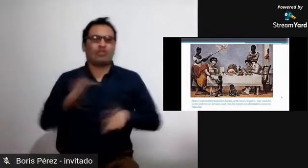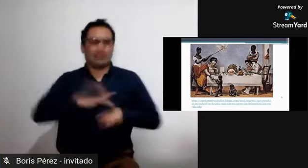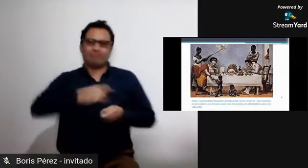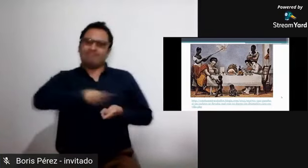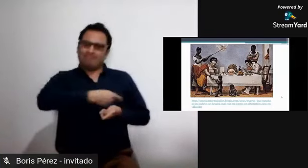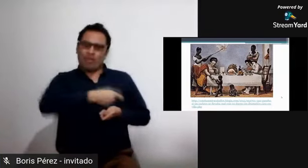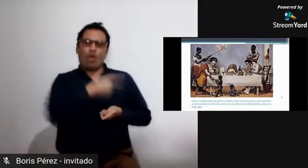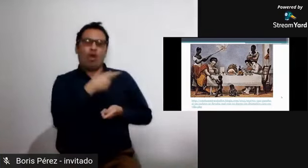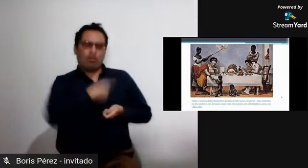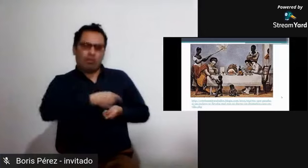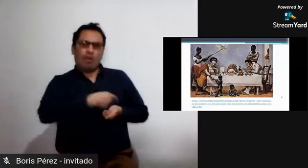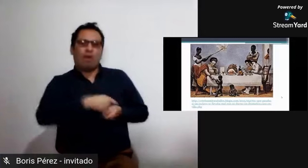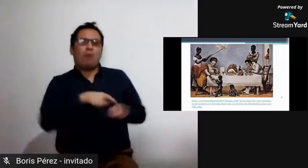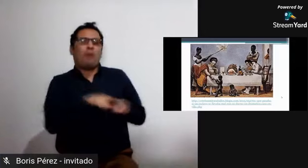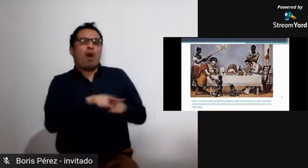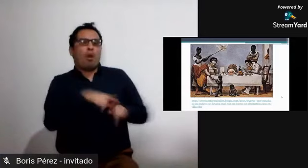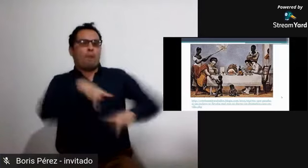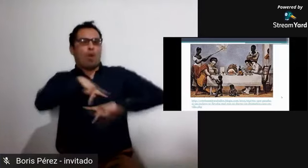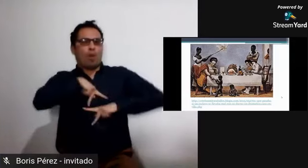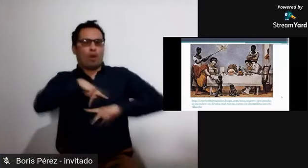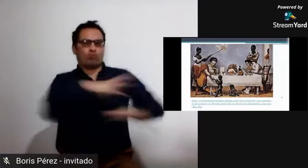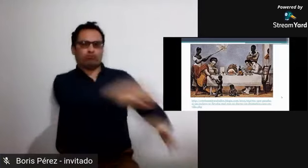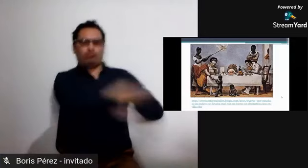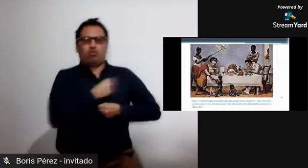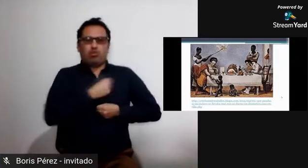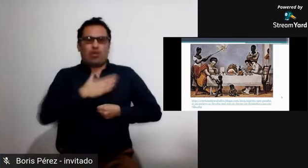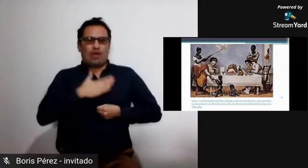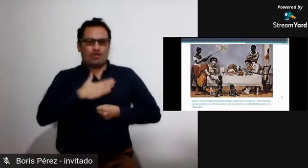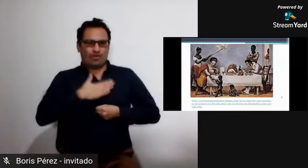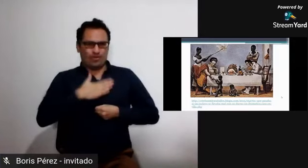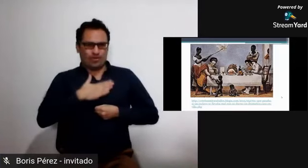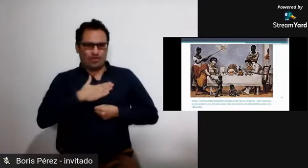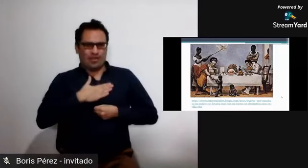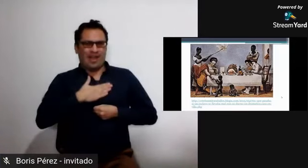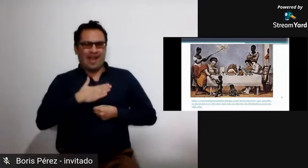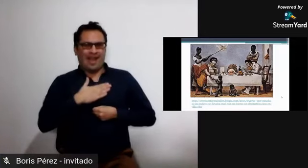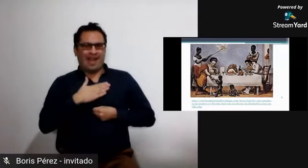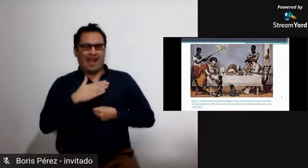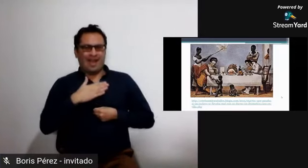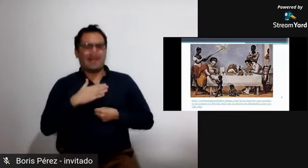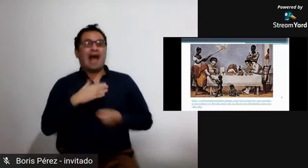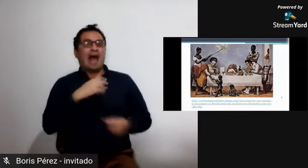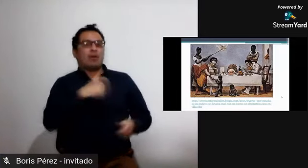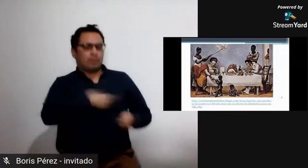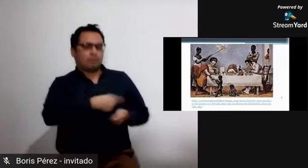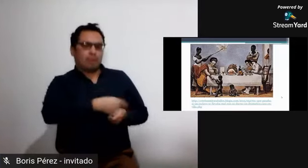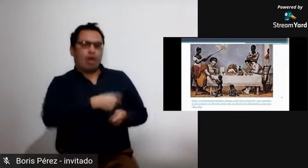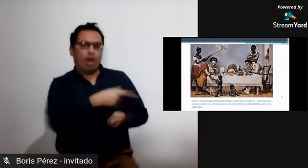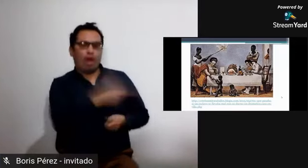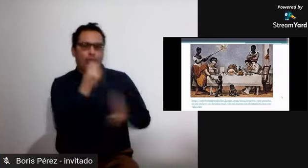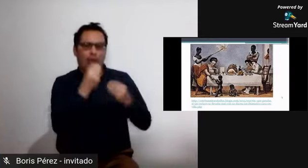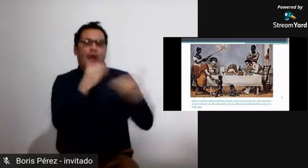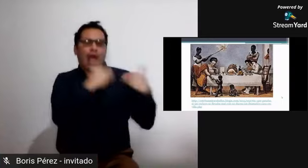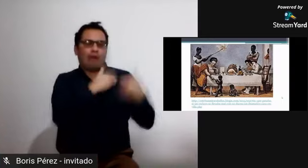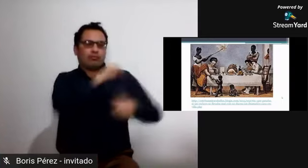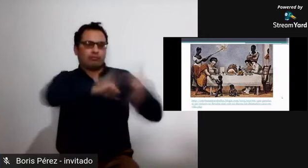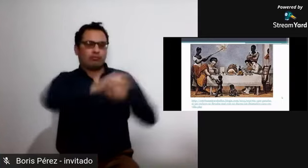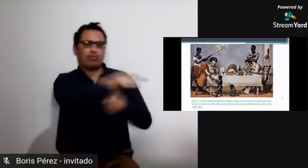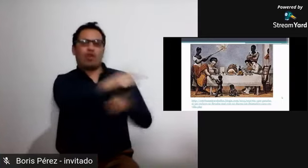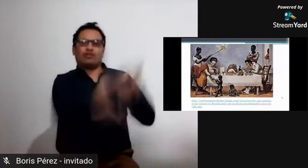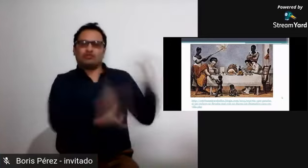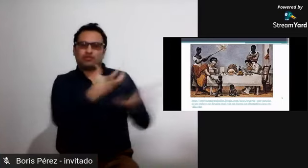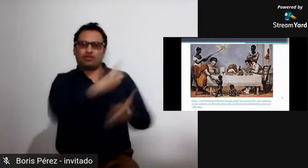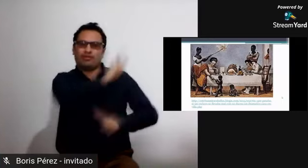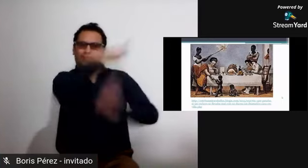condiciones si tenemos que diferenciar las condiciones de vida de las personas que vivían y hacían labores de hogar